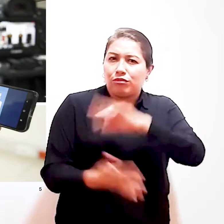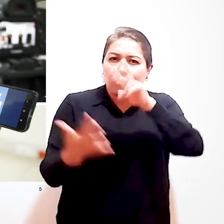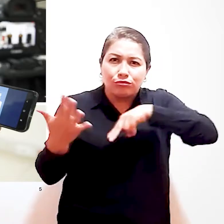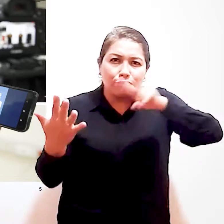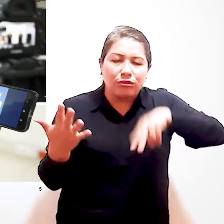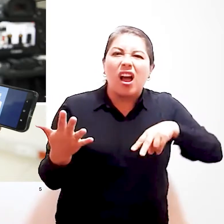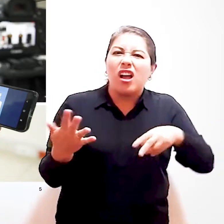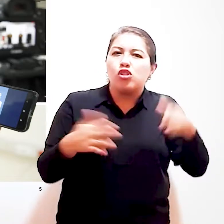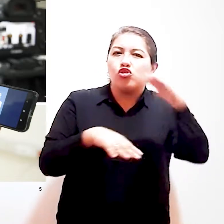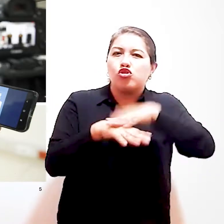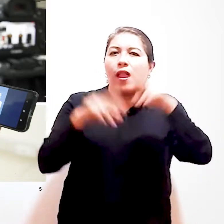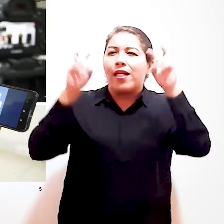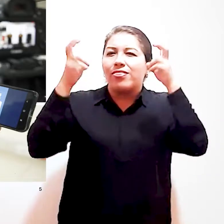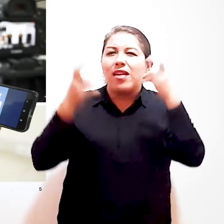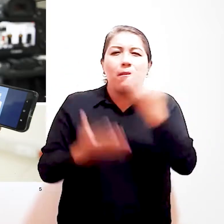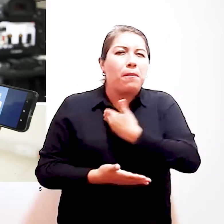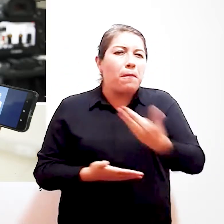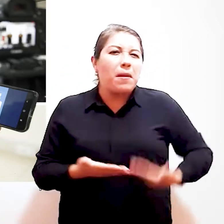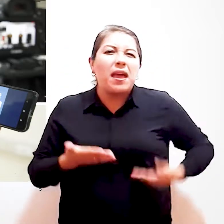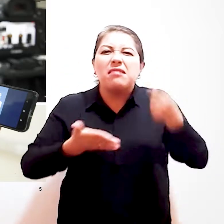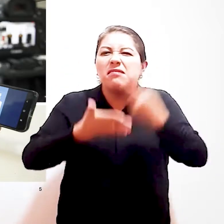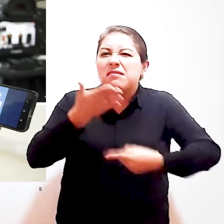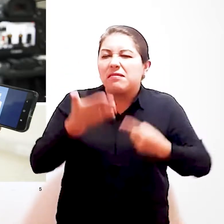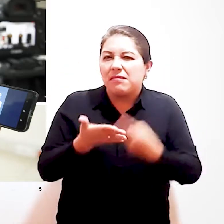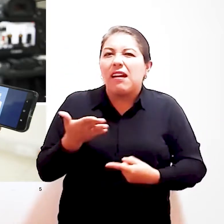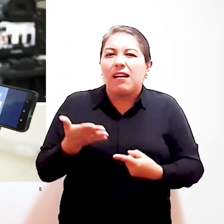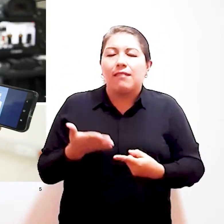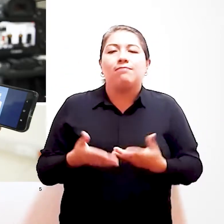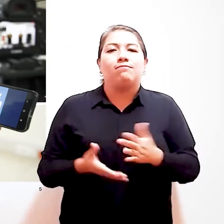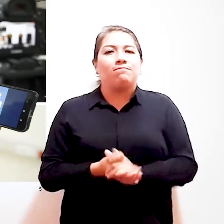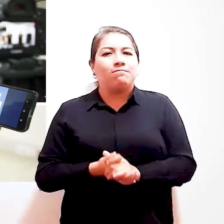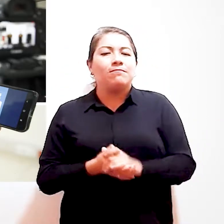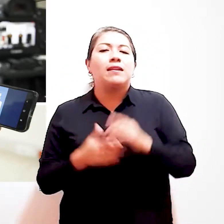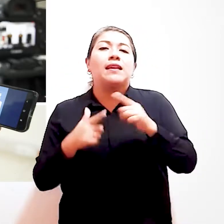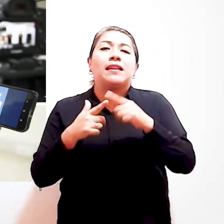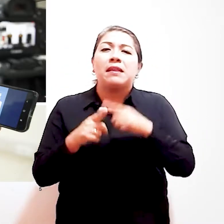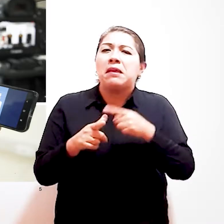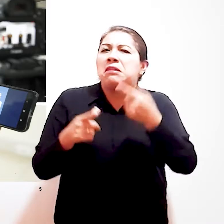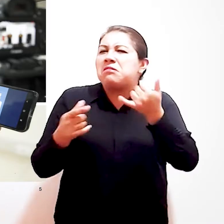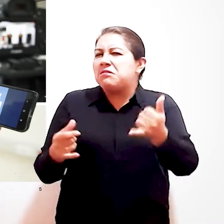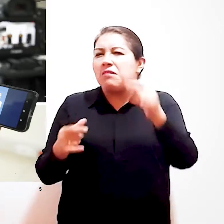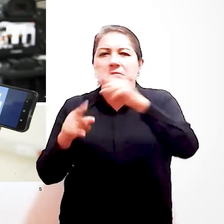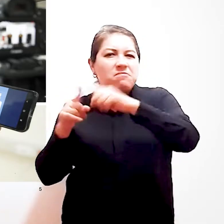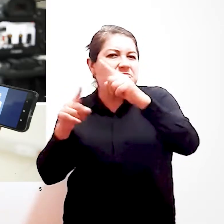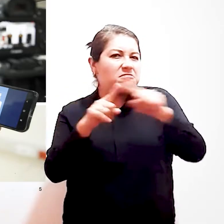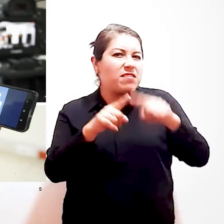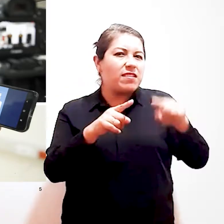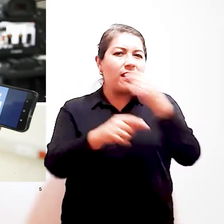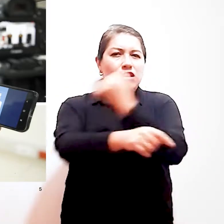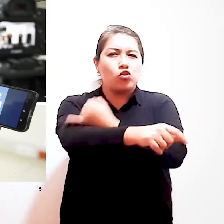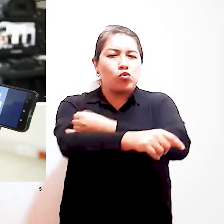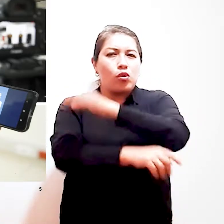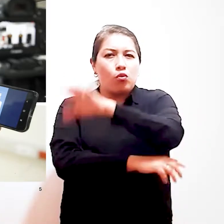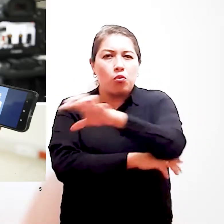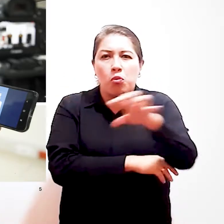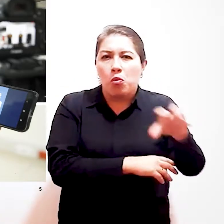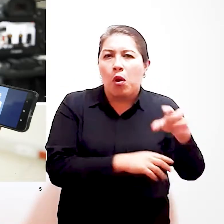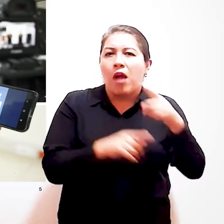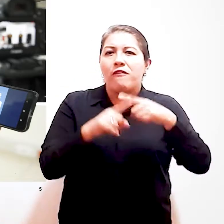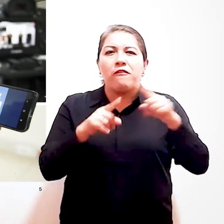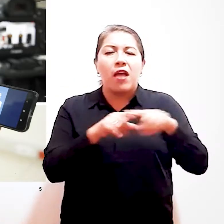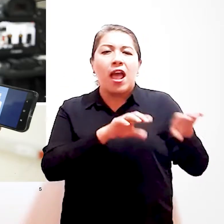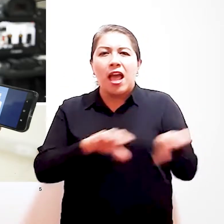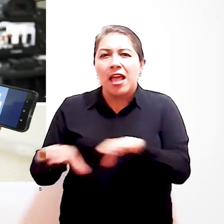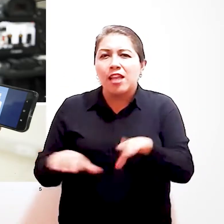como las acciones que viene emprendiendo el gobierno peruano, acciones específicas que realiza la institución y otras entidades aliadas,